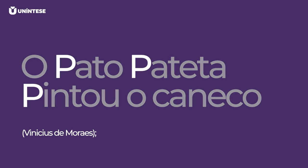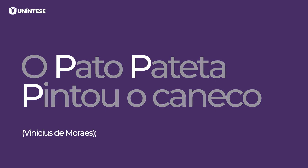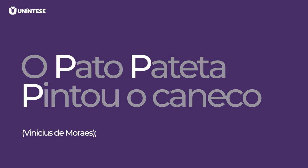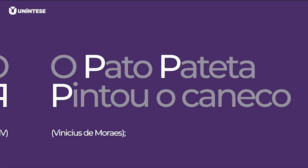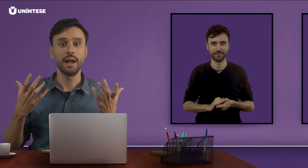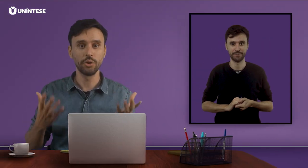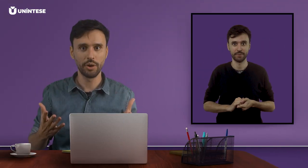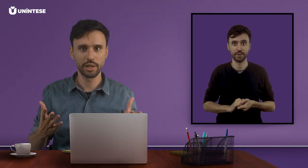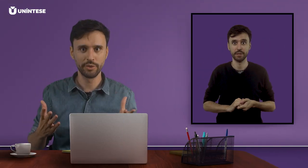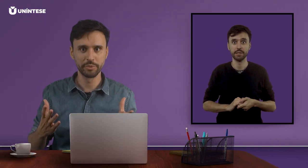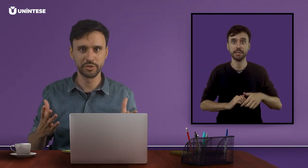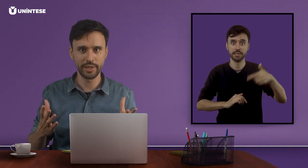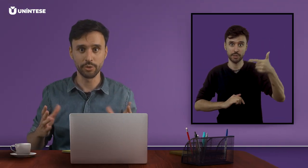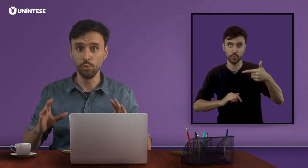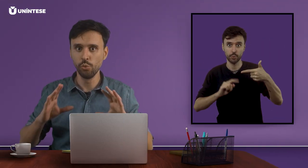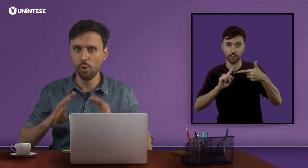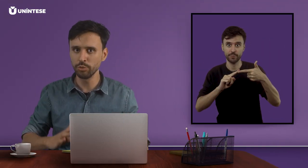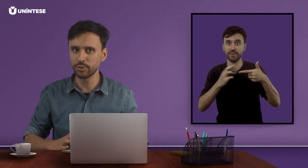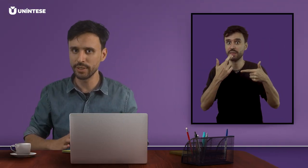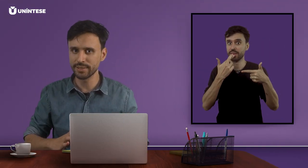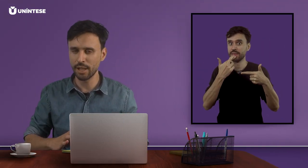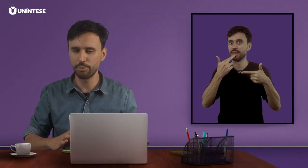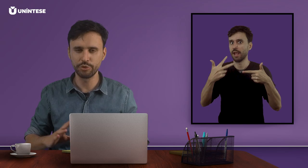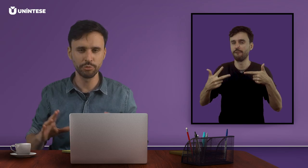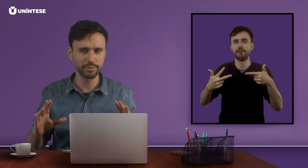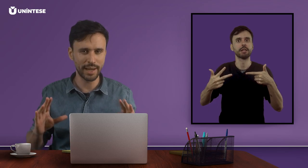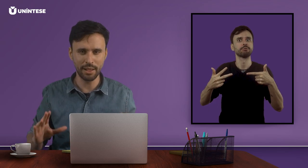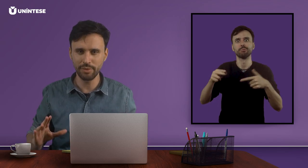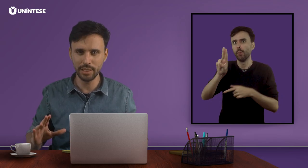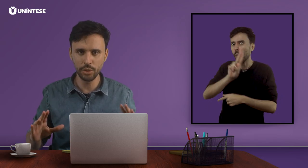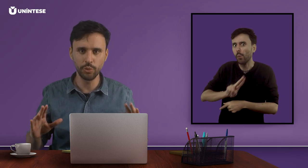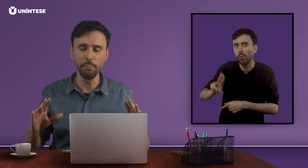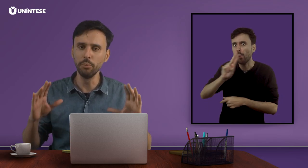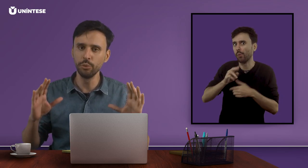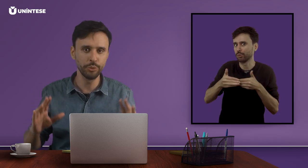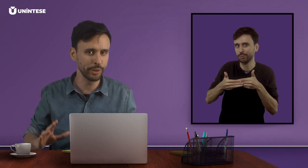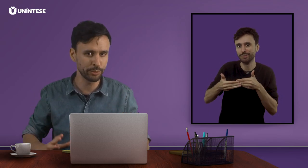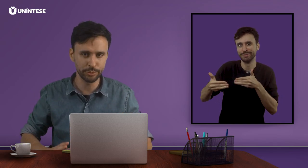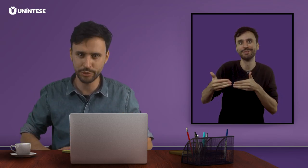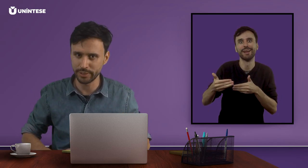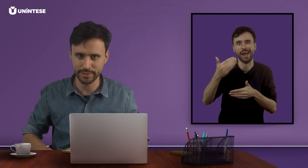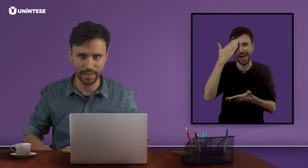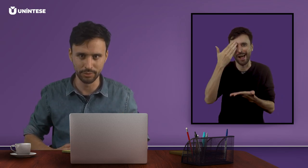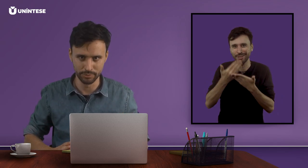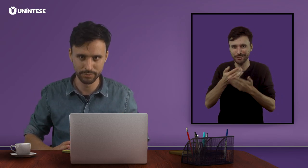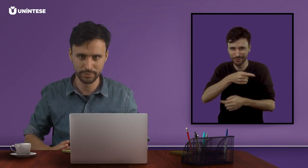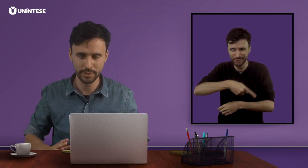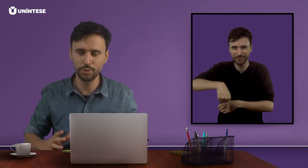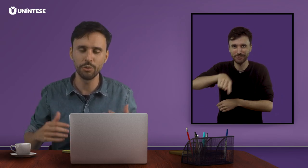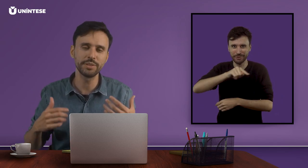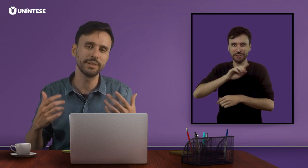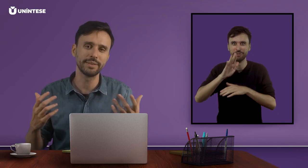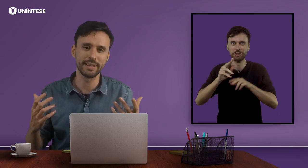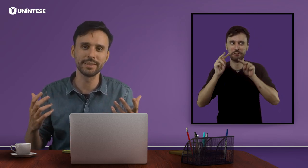Agora, vamos ver um outro exemplo de um trava-línguas muito utilizado, que com certeza,